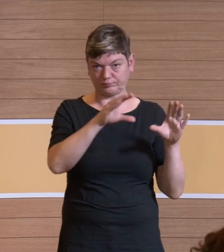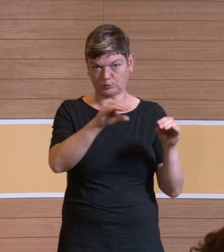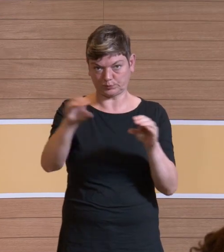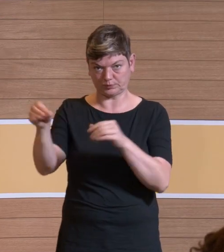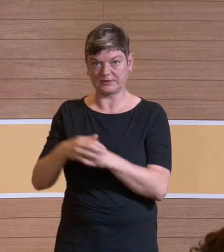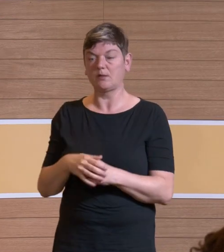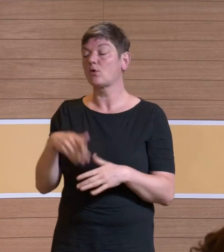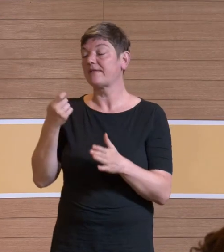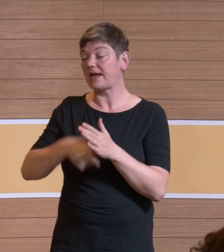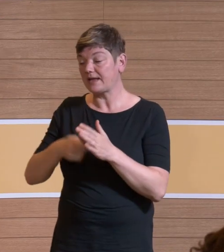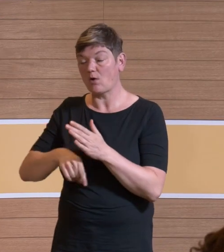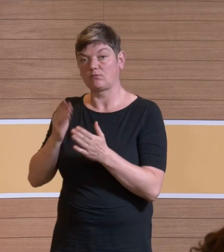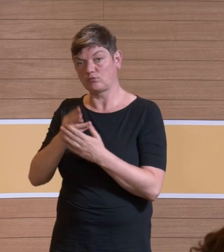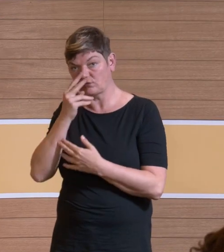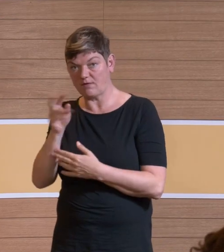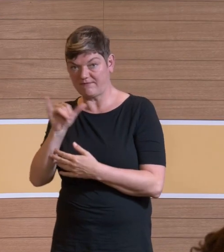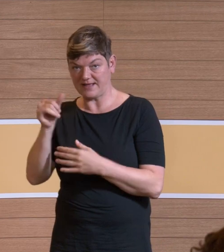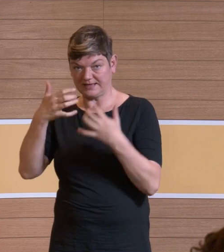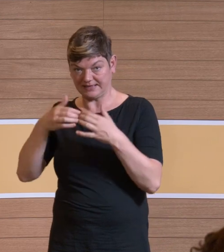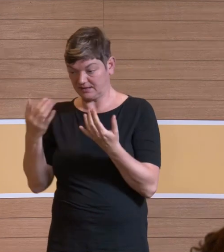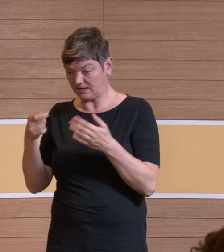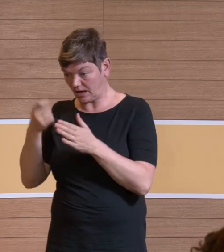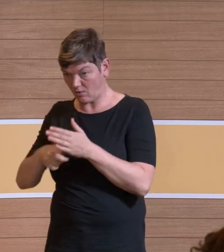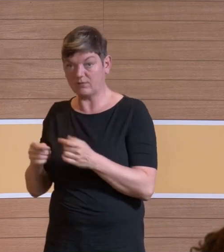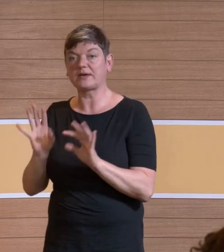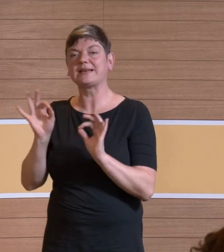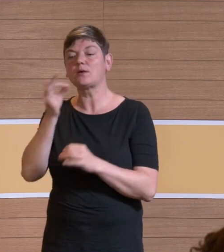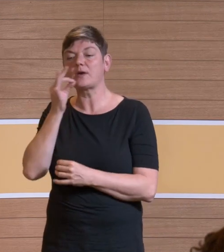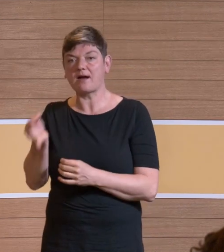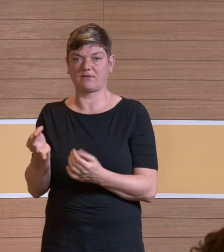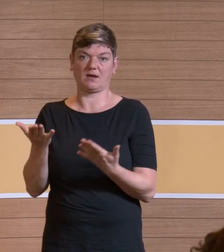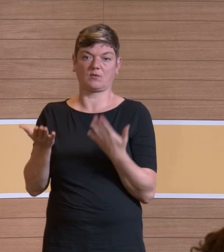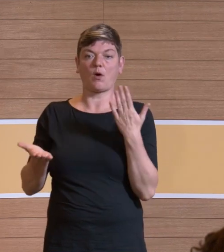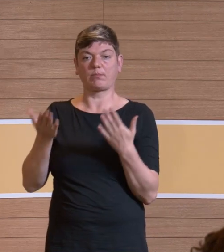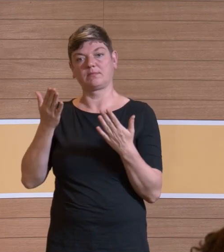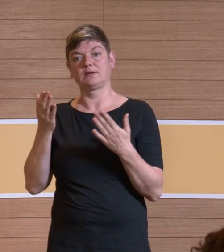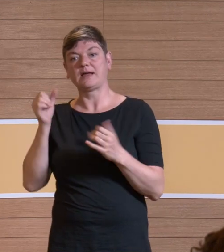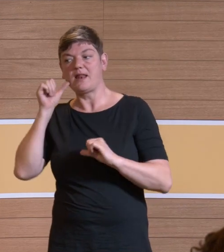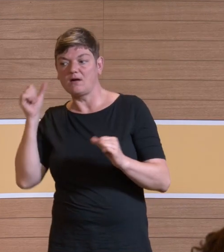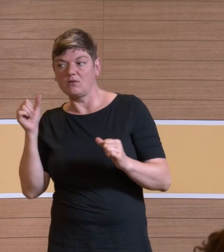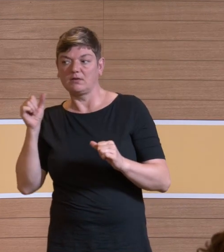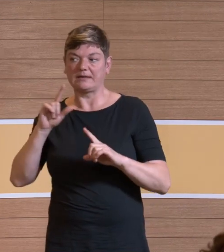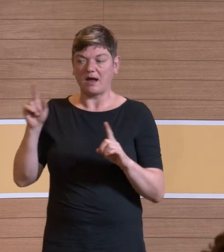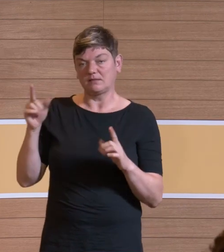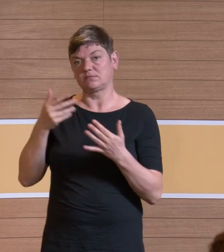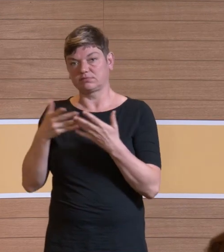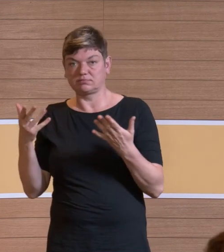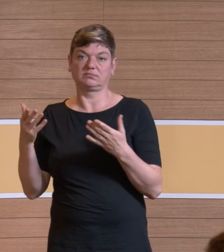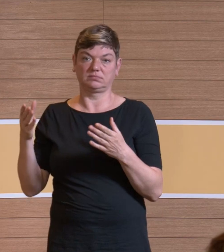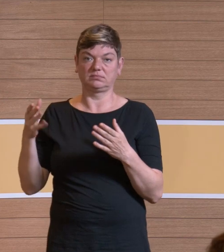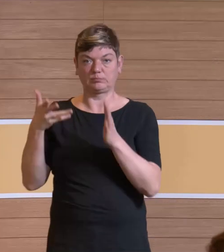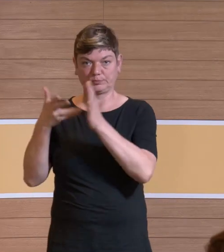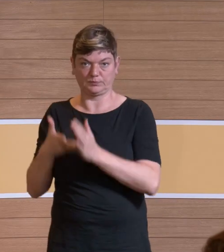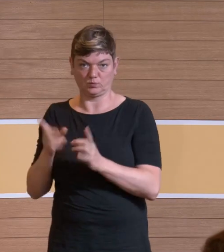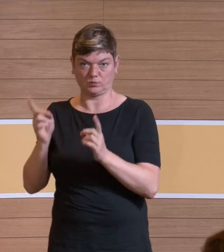achten, welche nehme ich und vielleicht dann auch genau nachfragen und nicht nur sich abschweißen lassen mit, der Pegel ist kleiner 70 Dezibel. Ja,